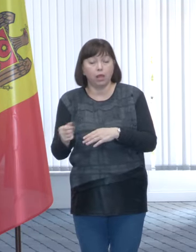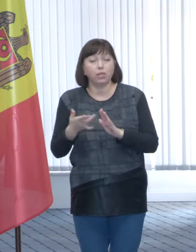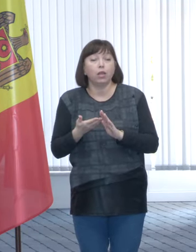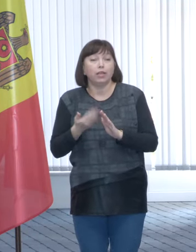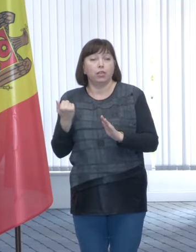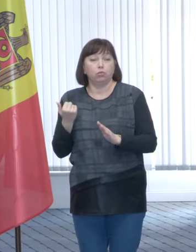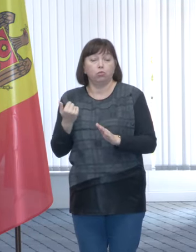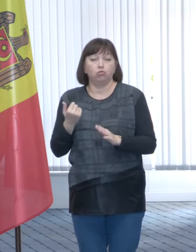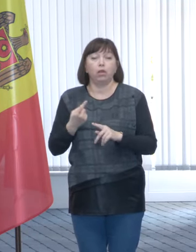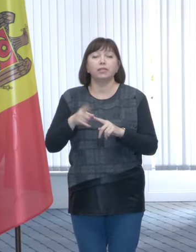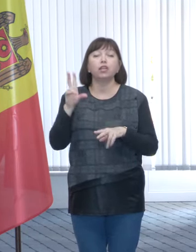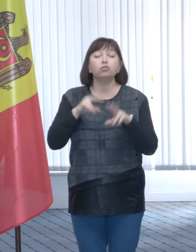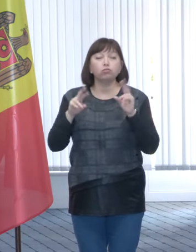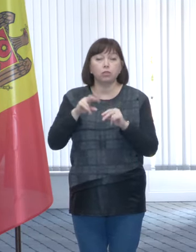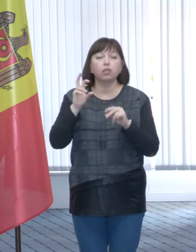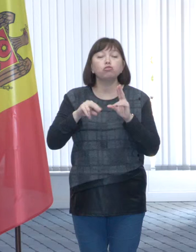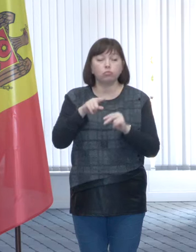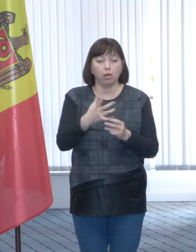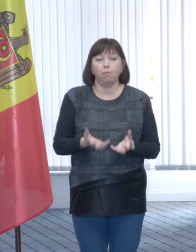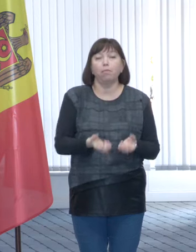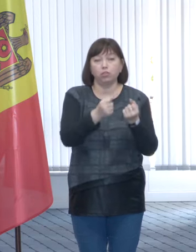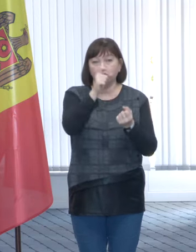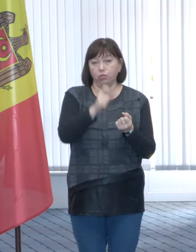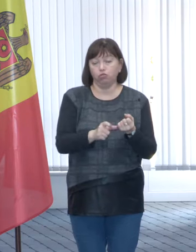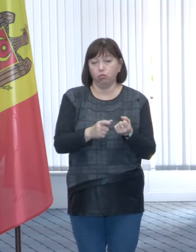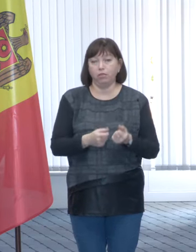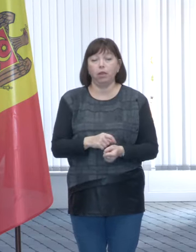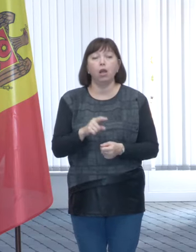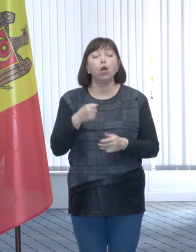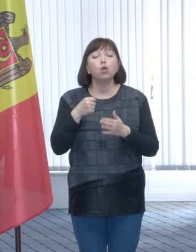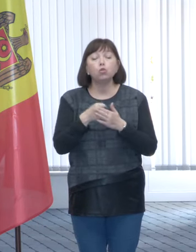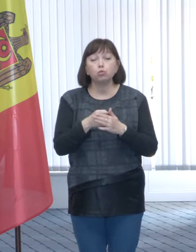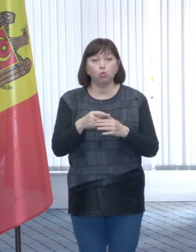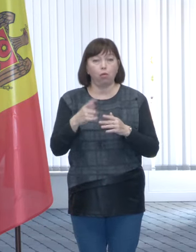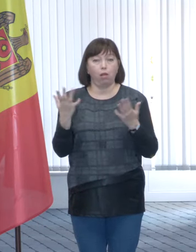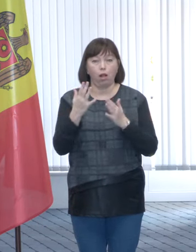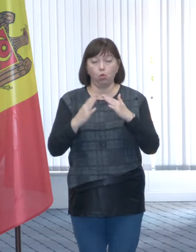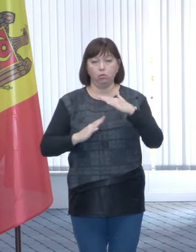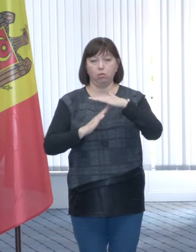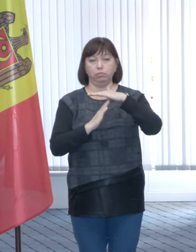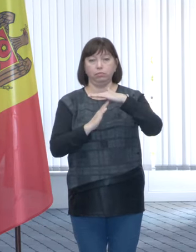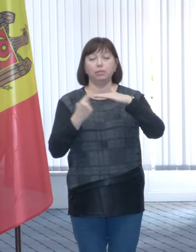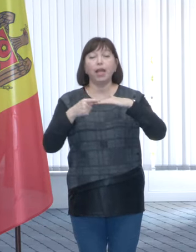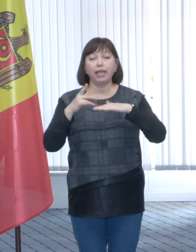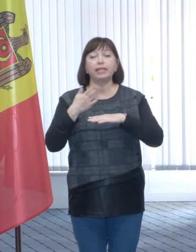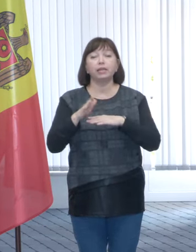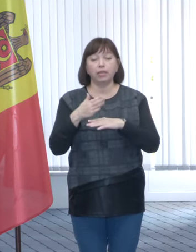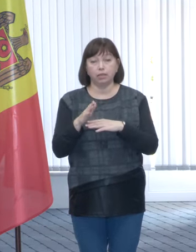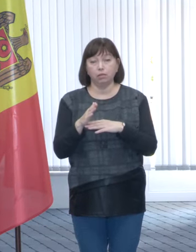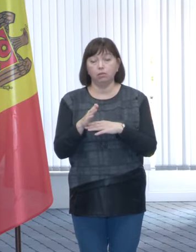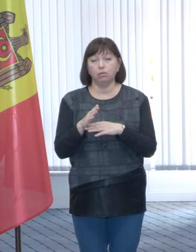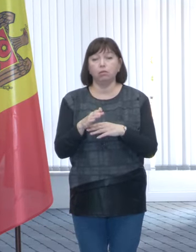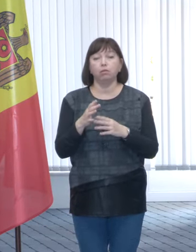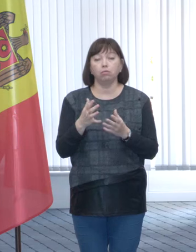exclude, deci se consideră, avantajează omul. Deci până la un anumit punct, aceste credite sunt